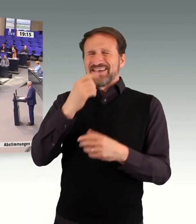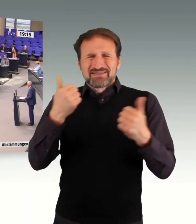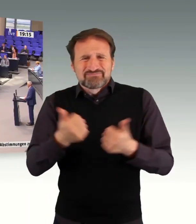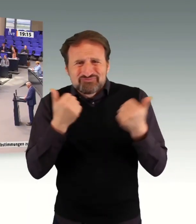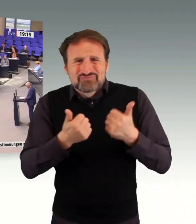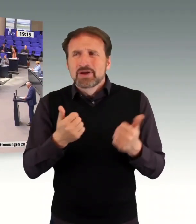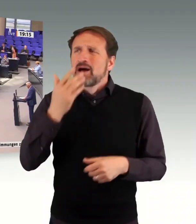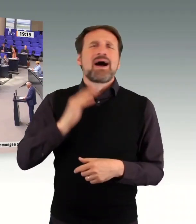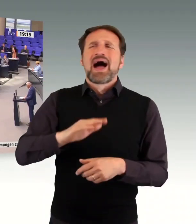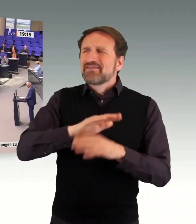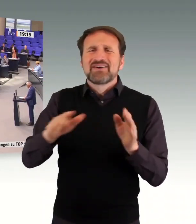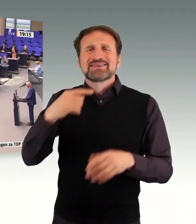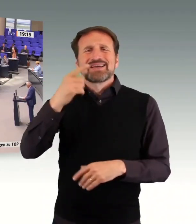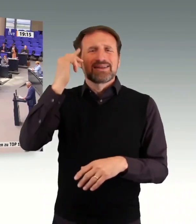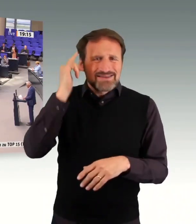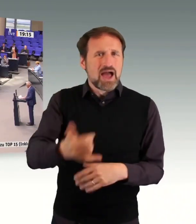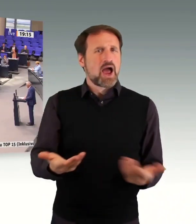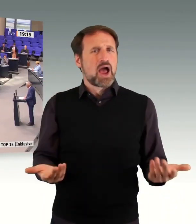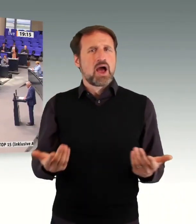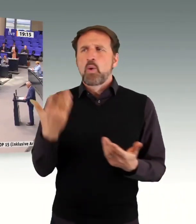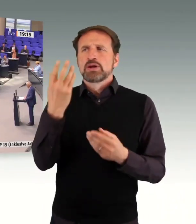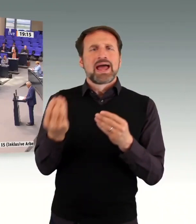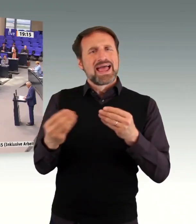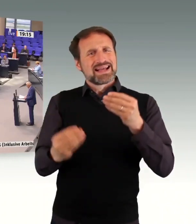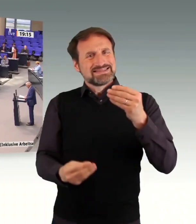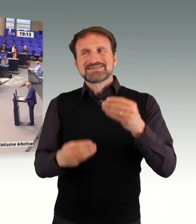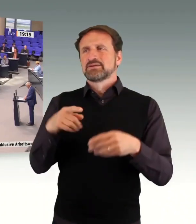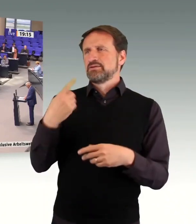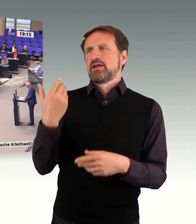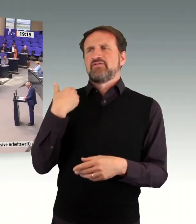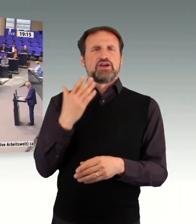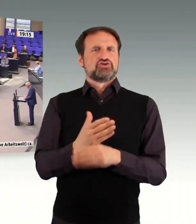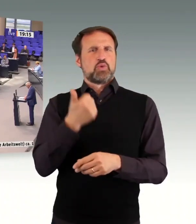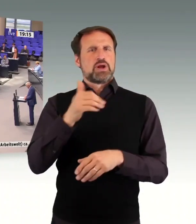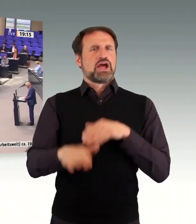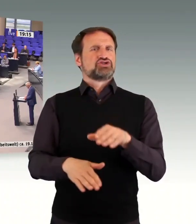ergänzen Sie es. Dann werden wir einen Schritt weiter in der Inklusion, meine Damen und Herren.